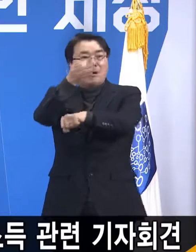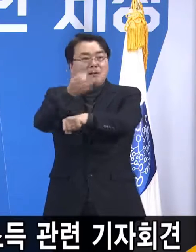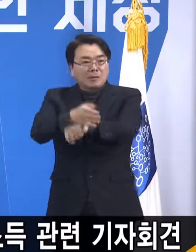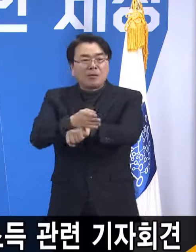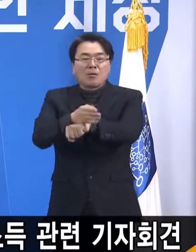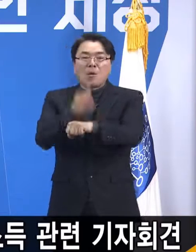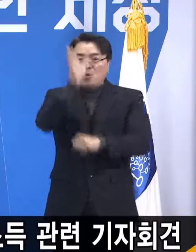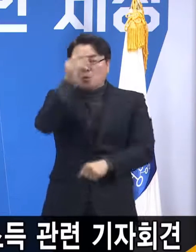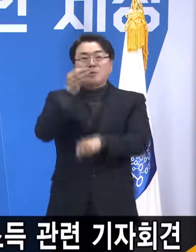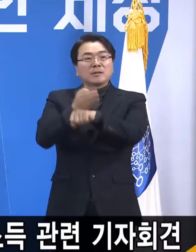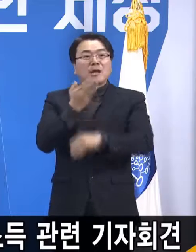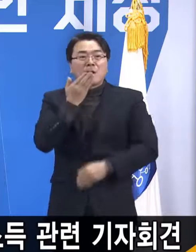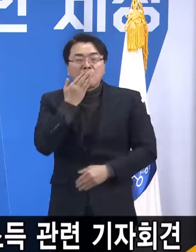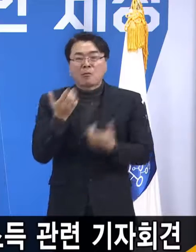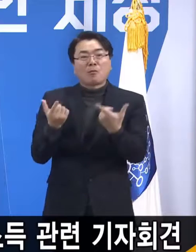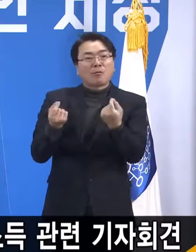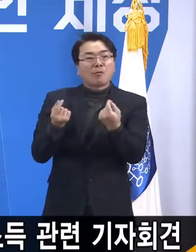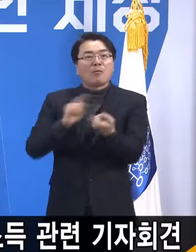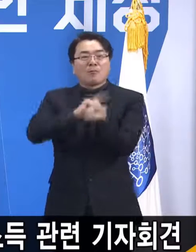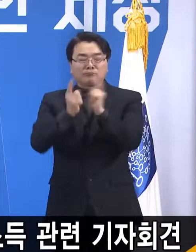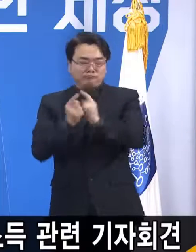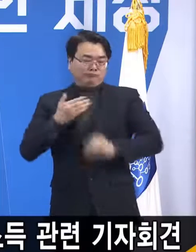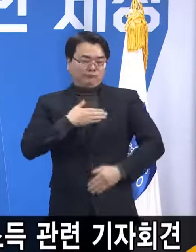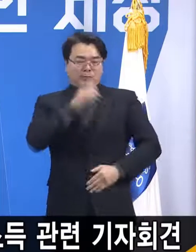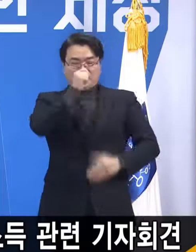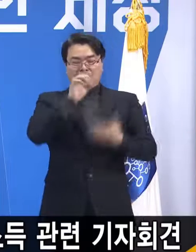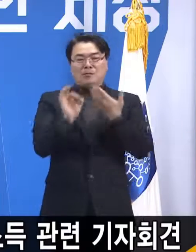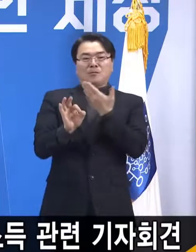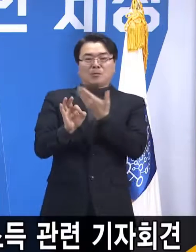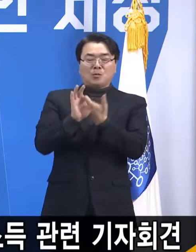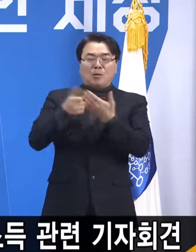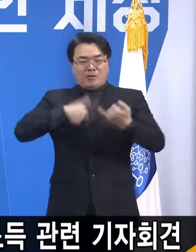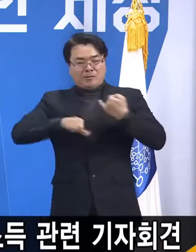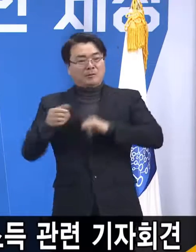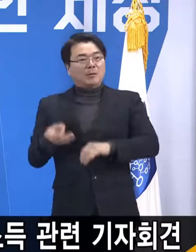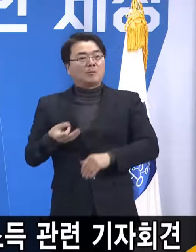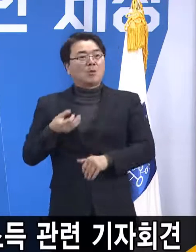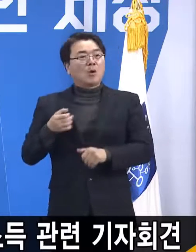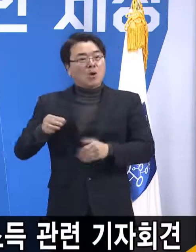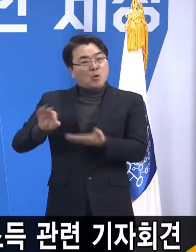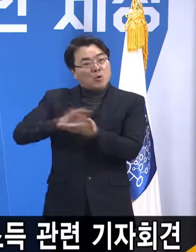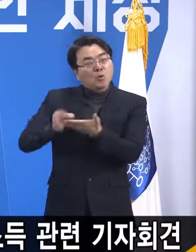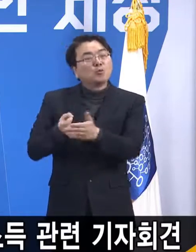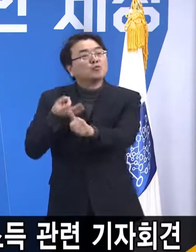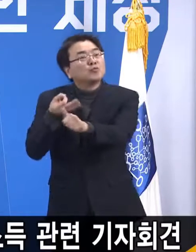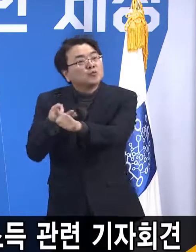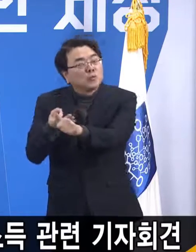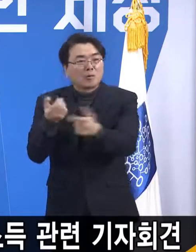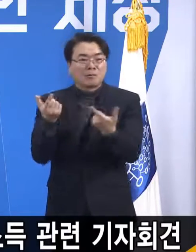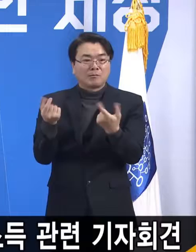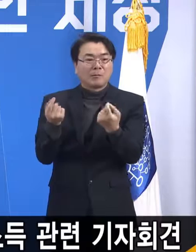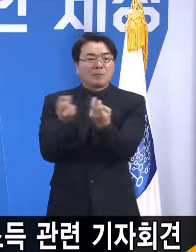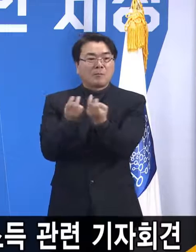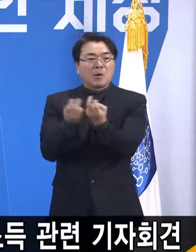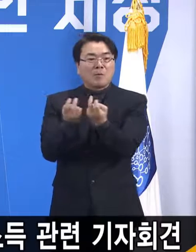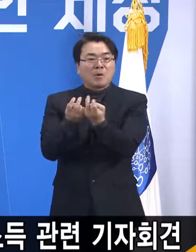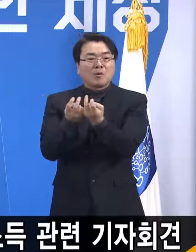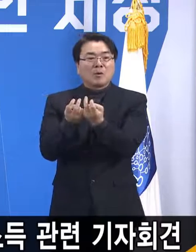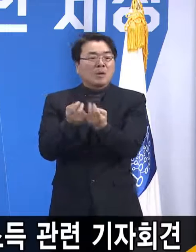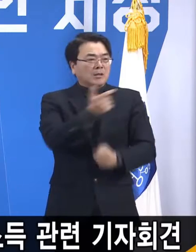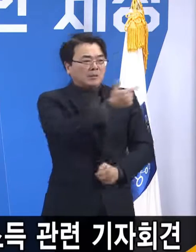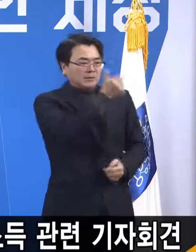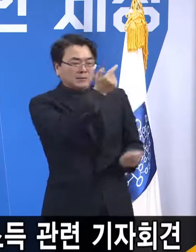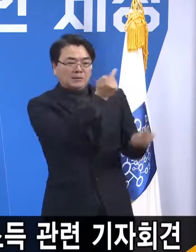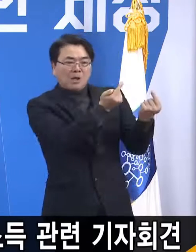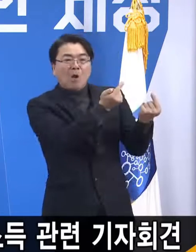또 신발가게 주민은 기분 좋아서 자녀들한테 용돈 주고 또 자녀들은 문방구